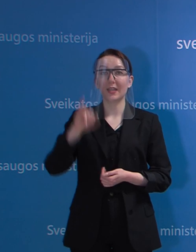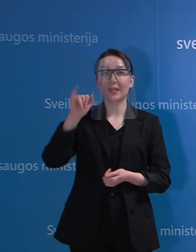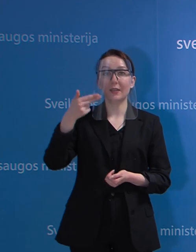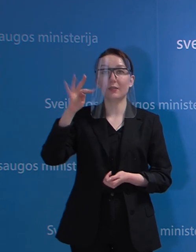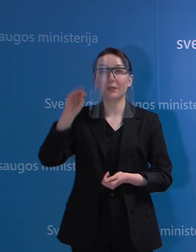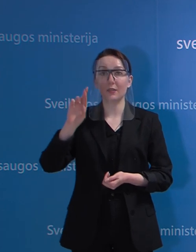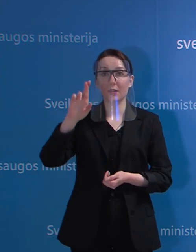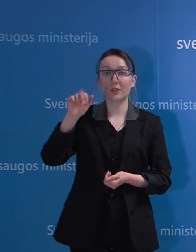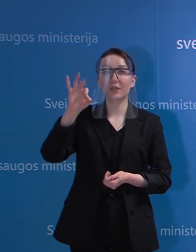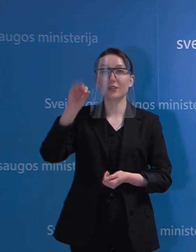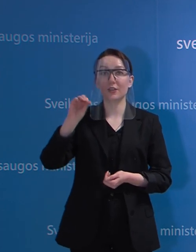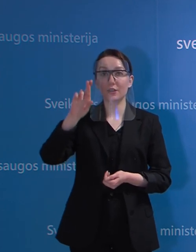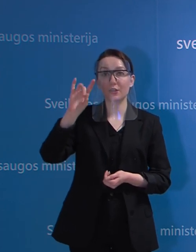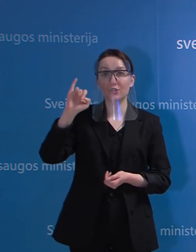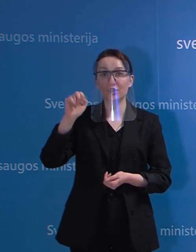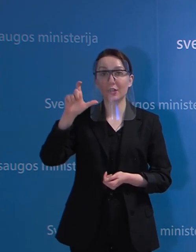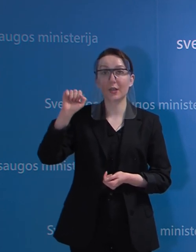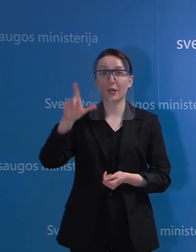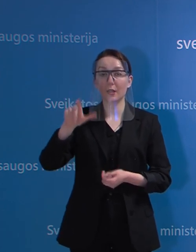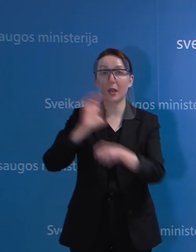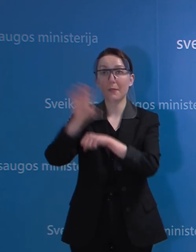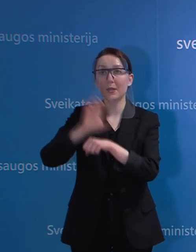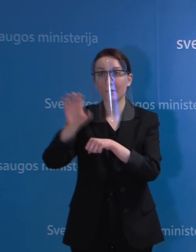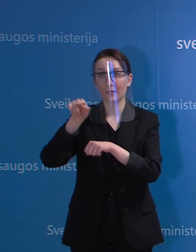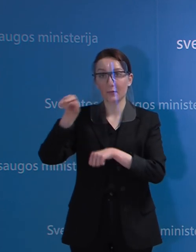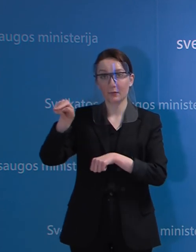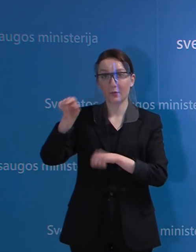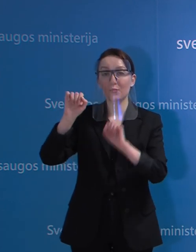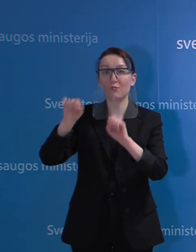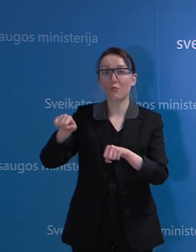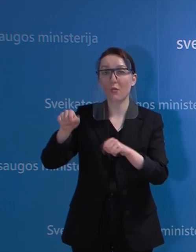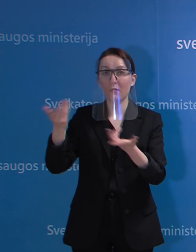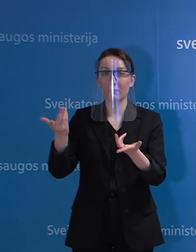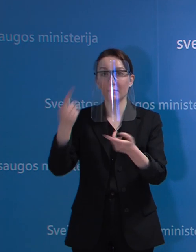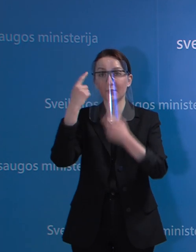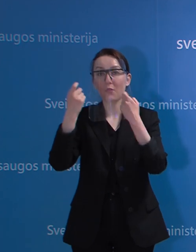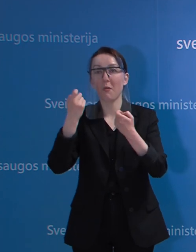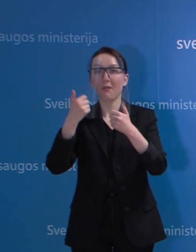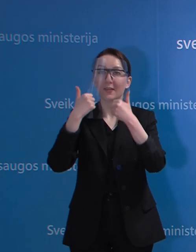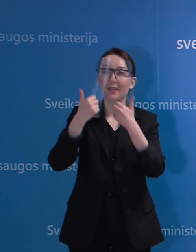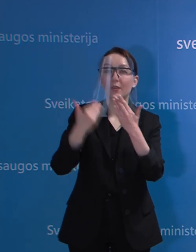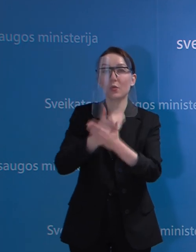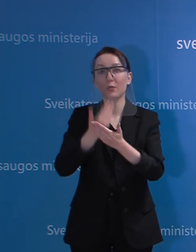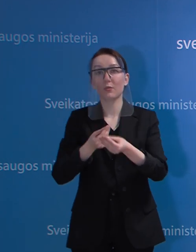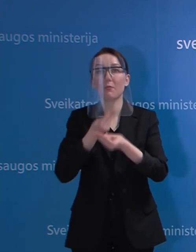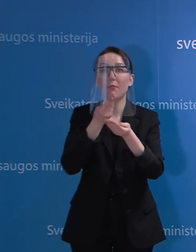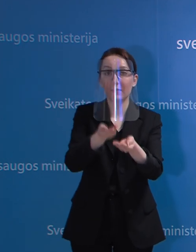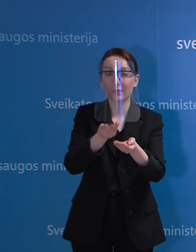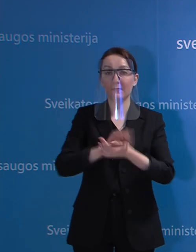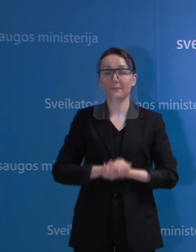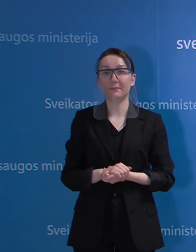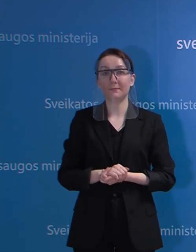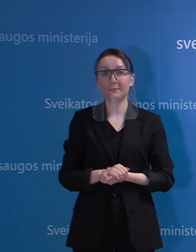gamyklos, kuri veikia Lietuvoje. Ir galim pasidalinti geromis naujienomis, kad